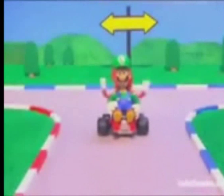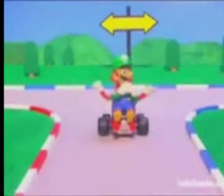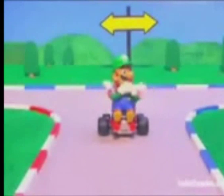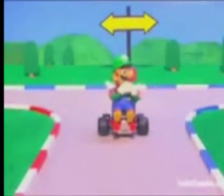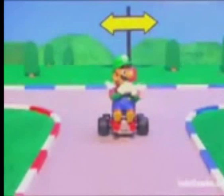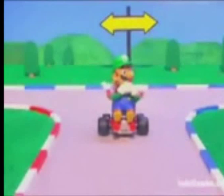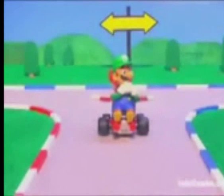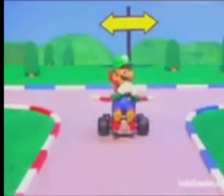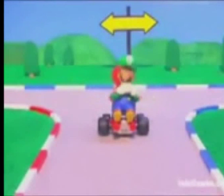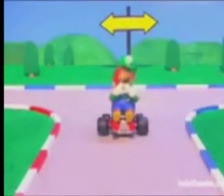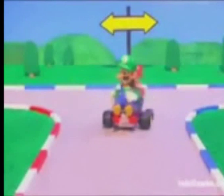quale dovremmo andare?